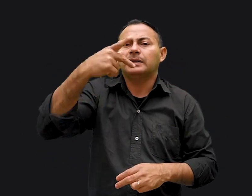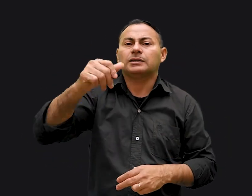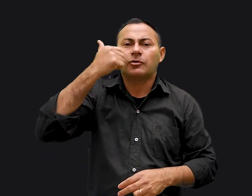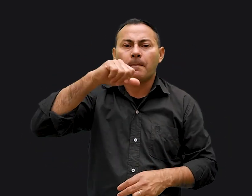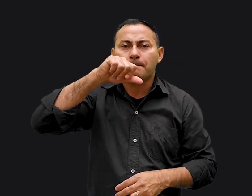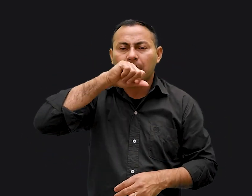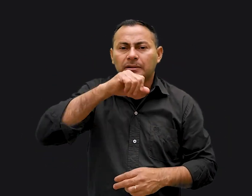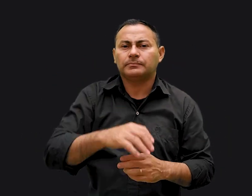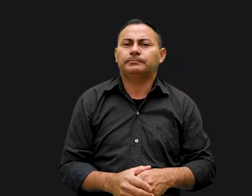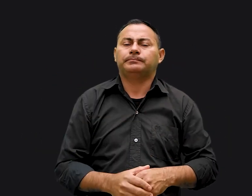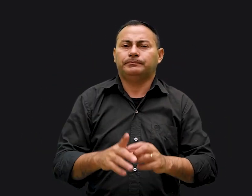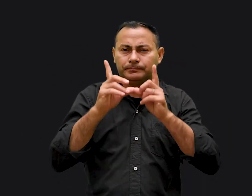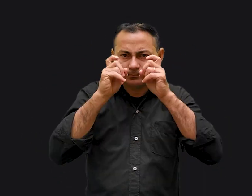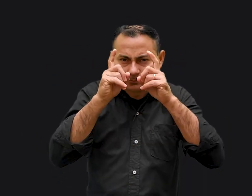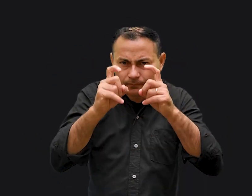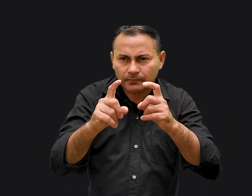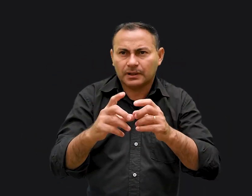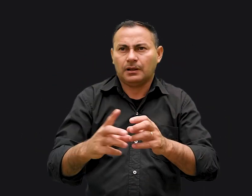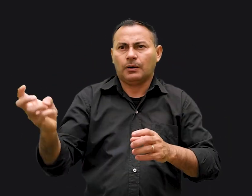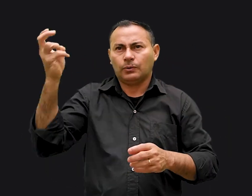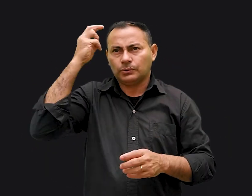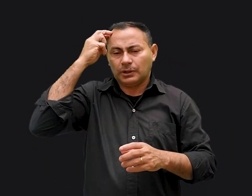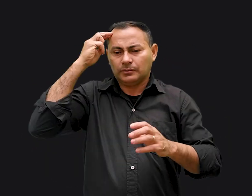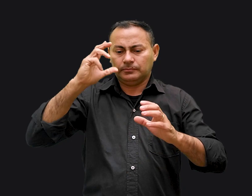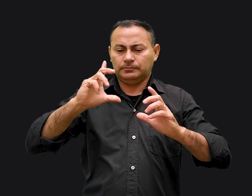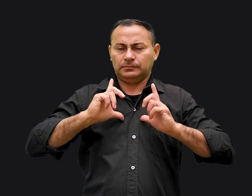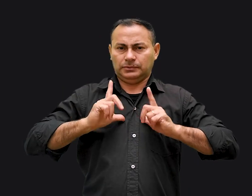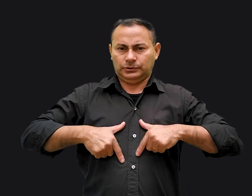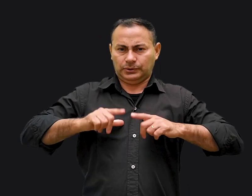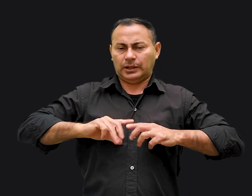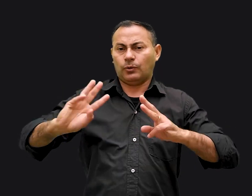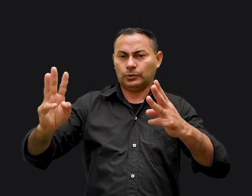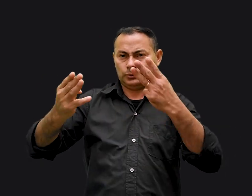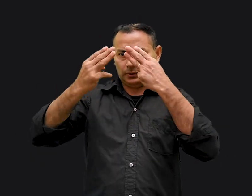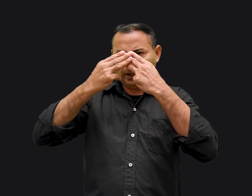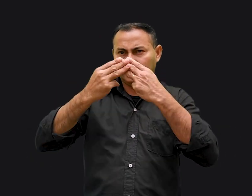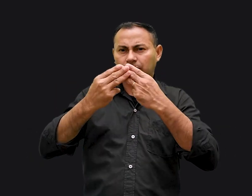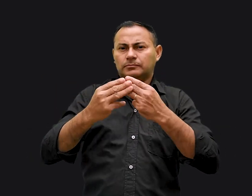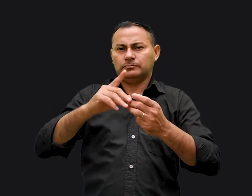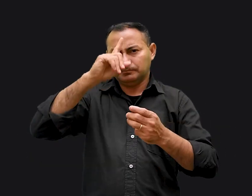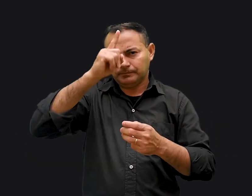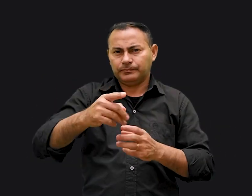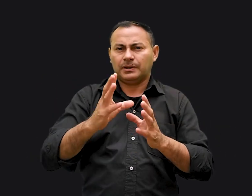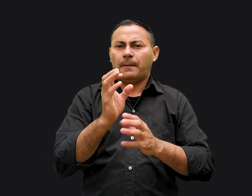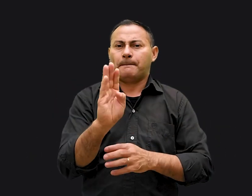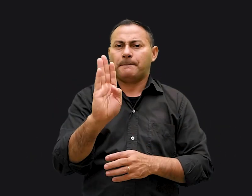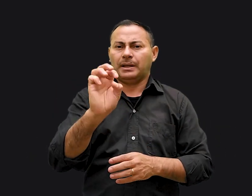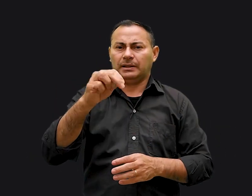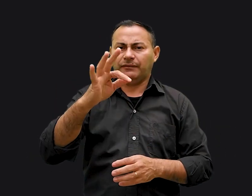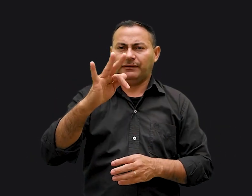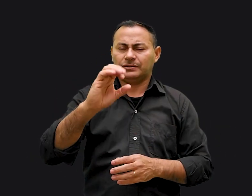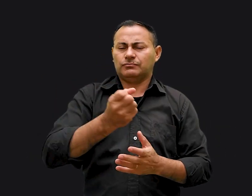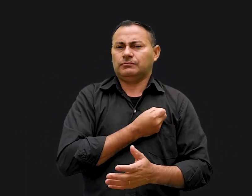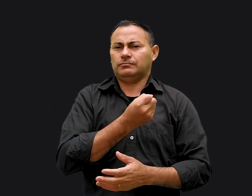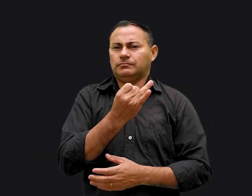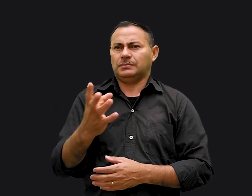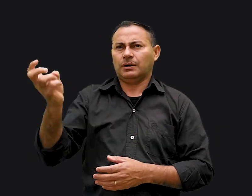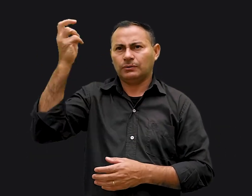a tua mãe. É interessante como na cultura judaica ainda se observa este mandamento e os benefícios são inúmeros. A cultura